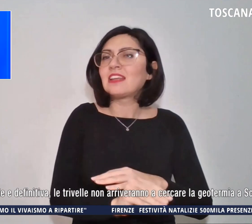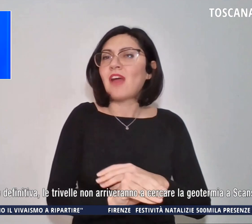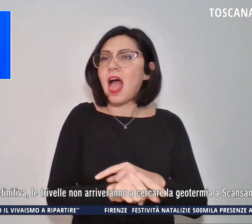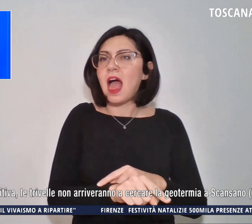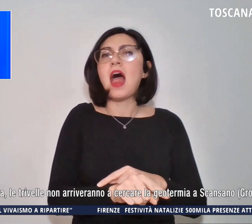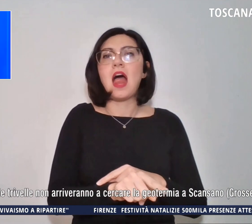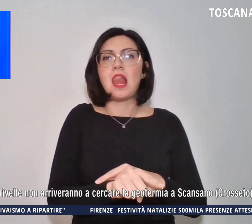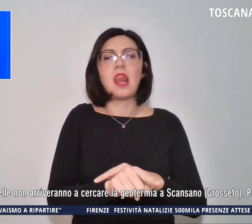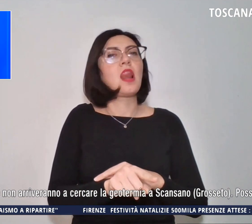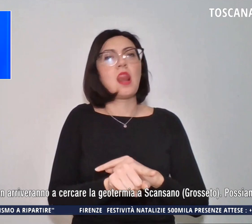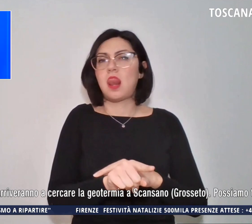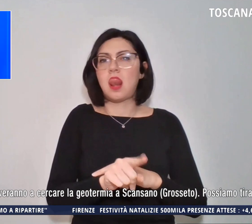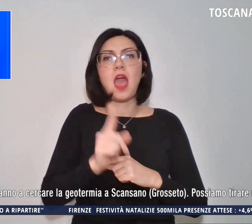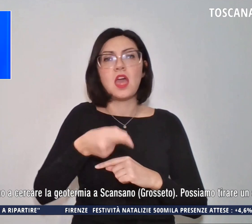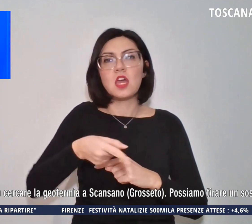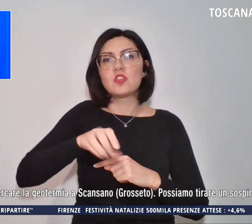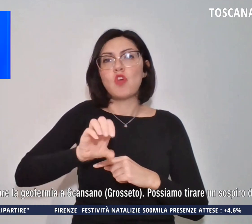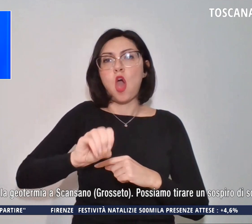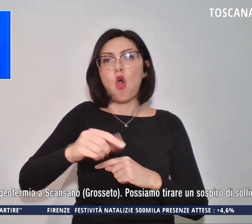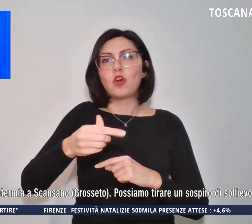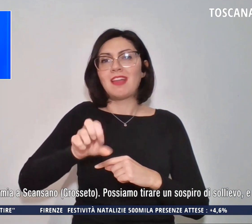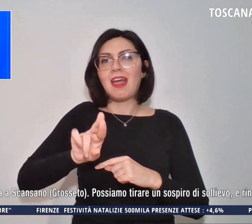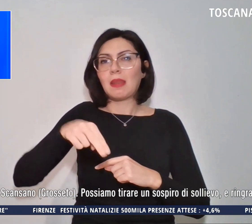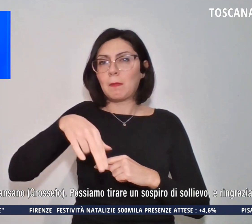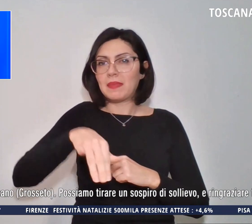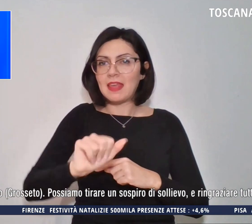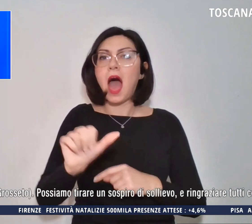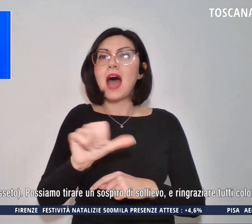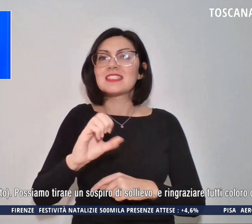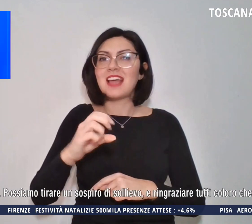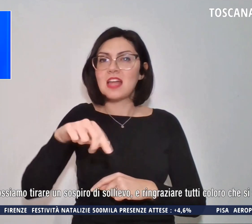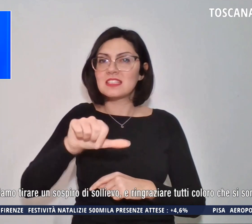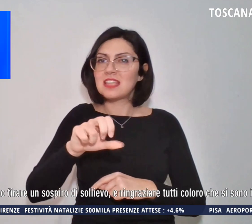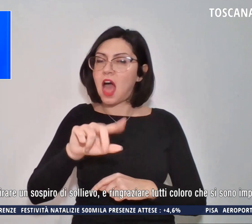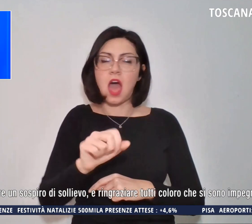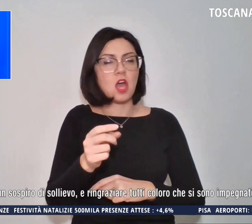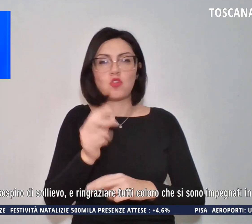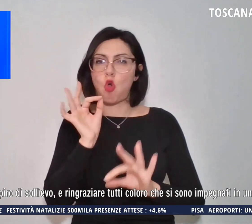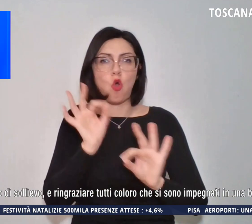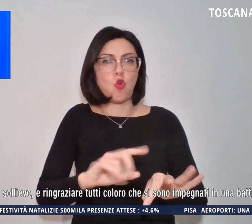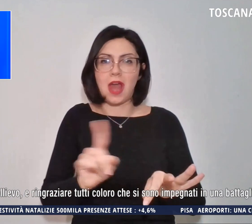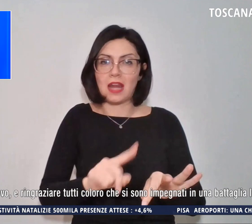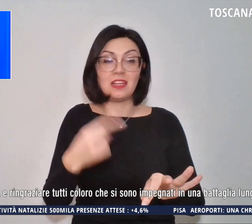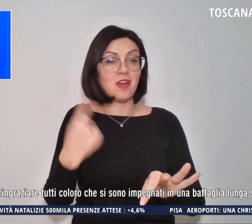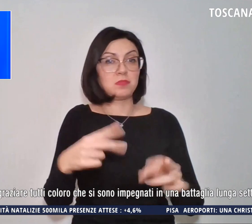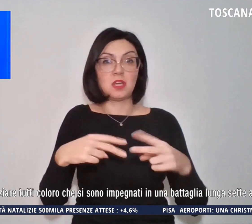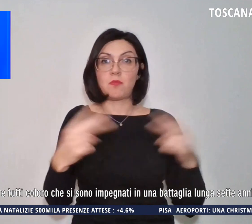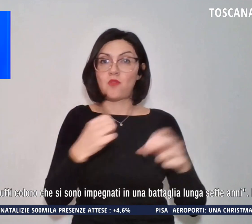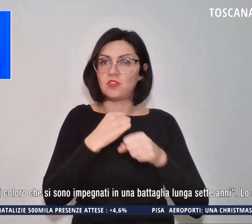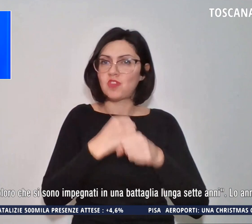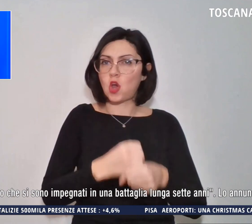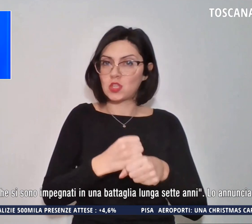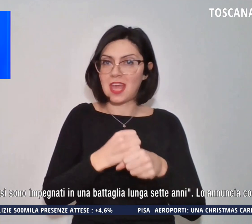a cercare la geotermia a Scanzano, in provincia di Grosseto, in Maremma.